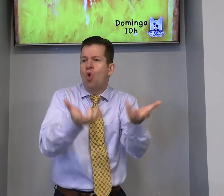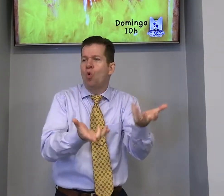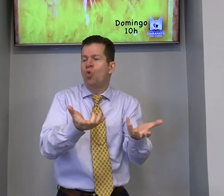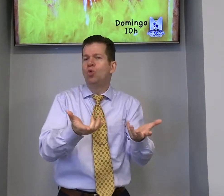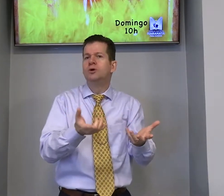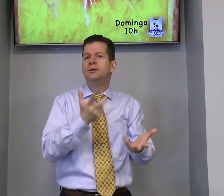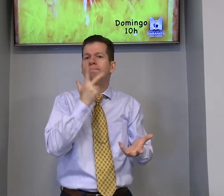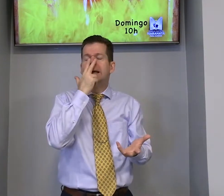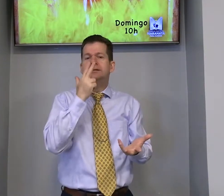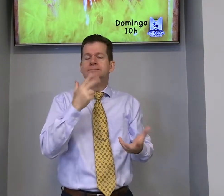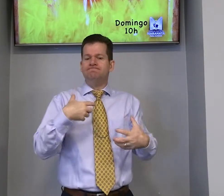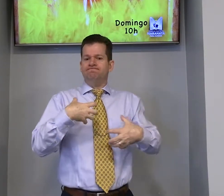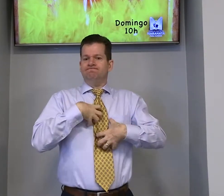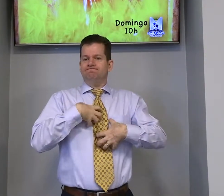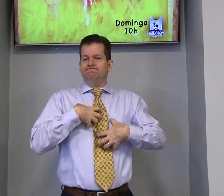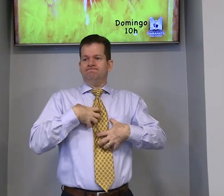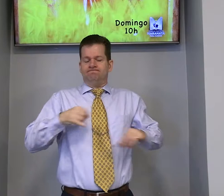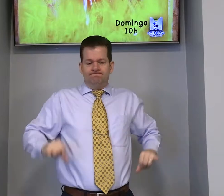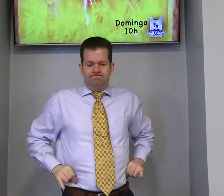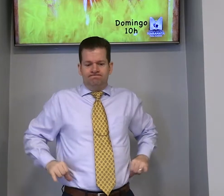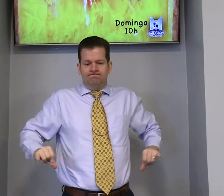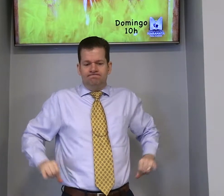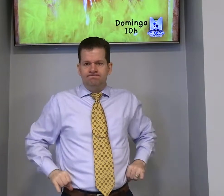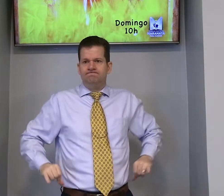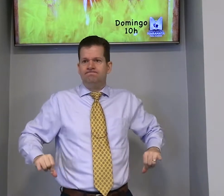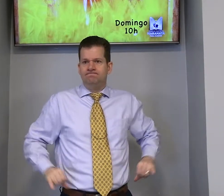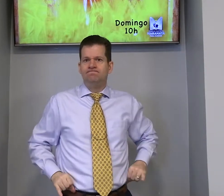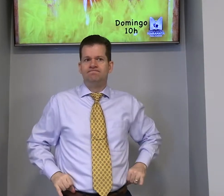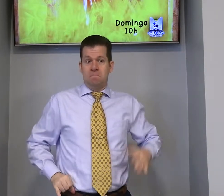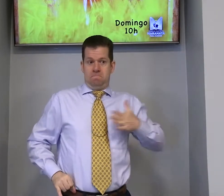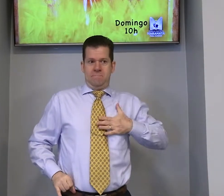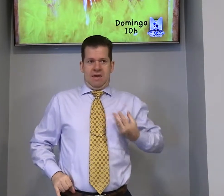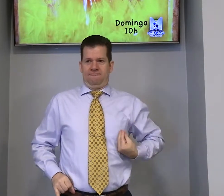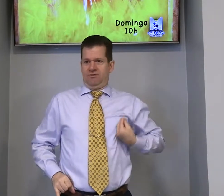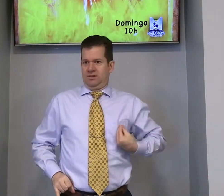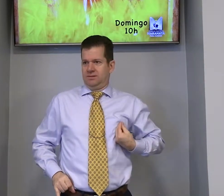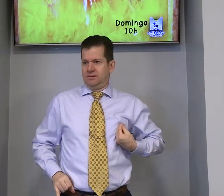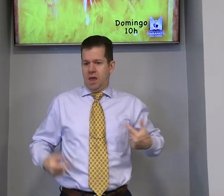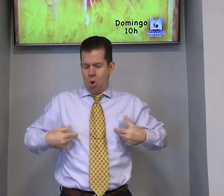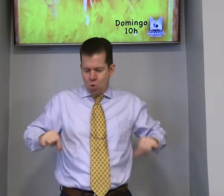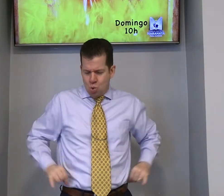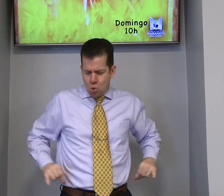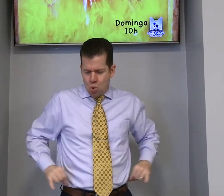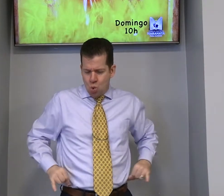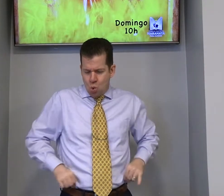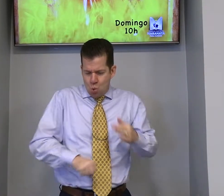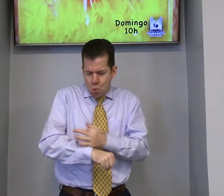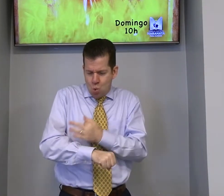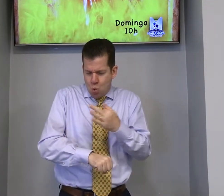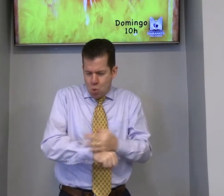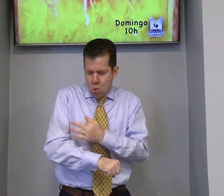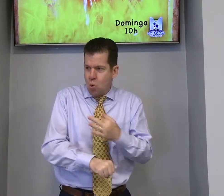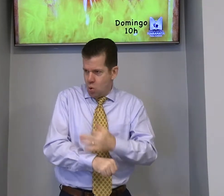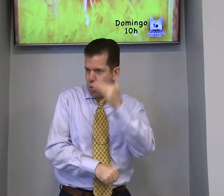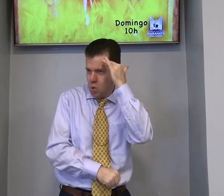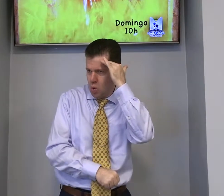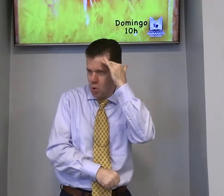Mas fogo, não estou falando de inferno, estou falando de sofrimento na sua vida. Às vezes eu sofro e eu tenho que